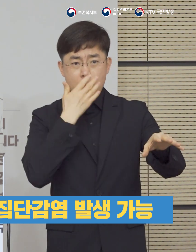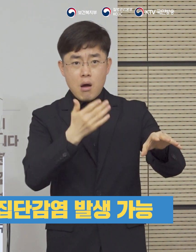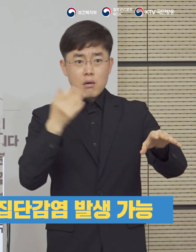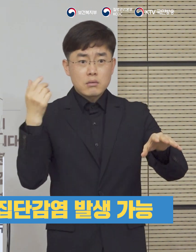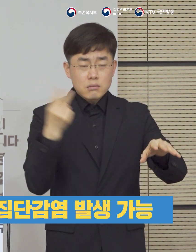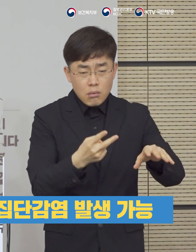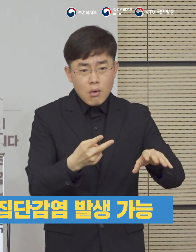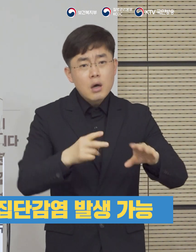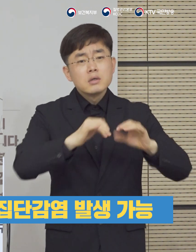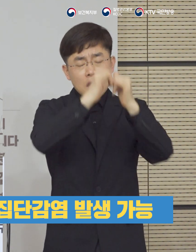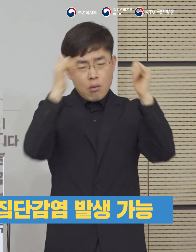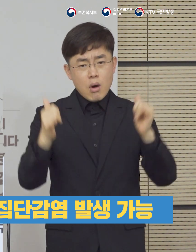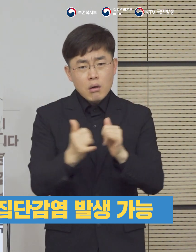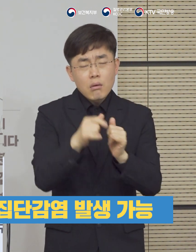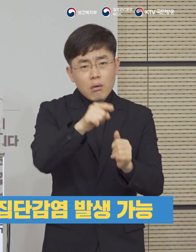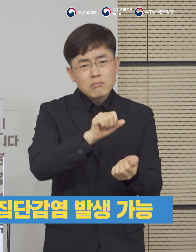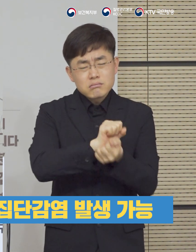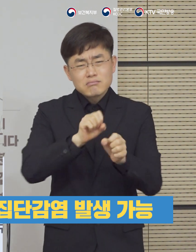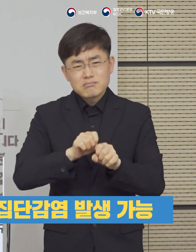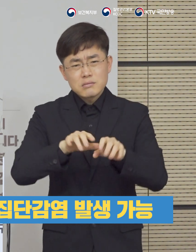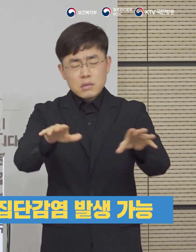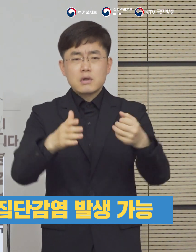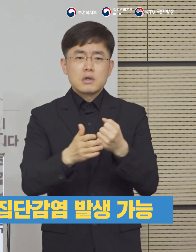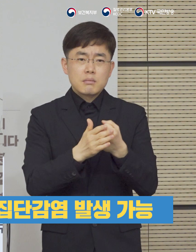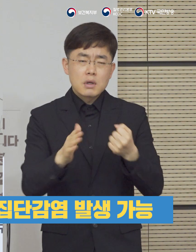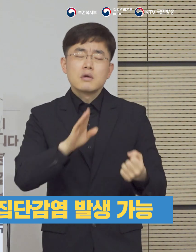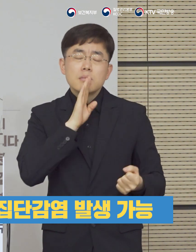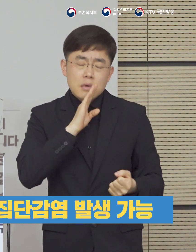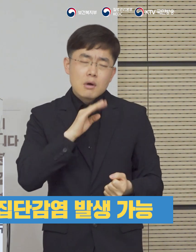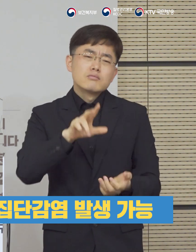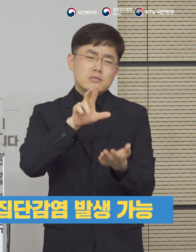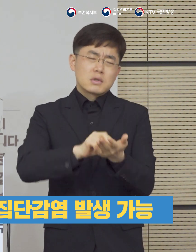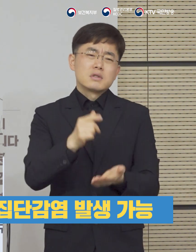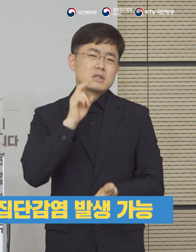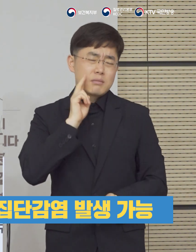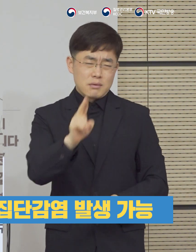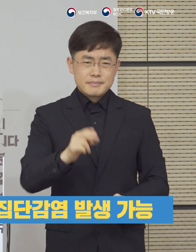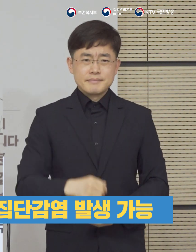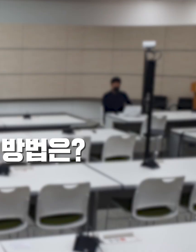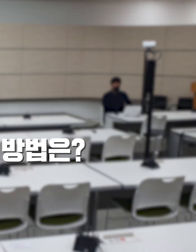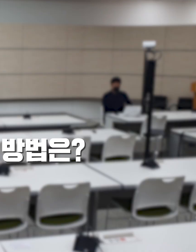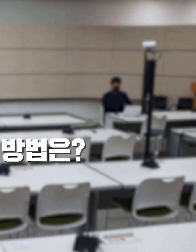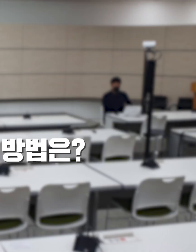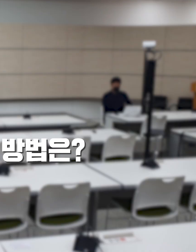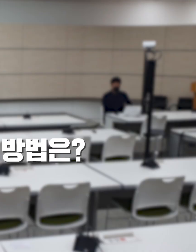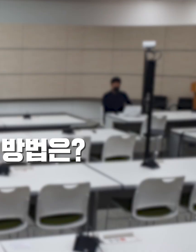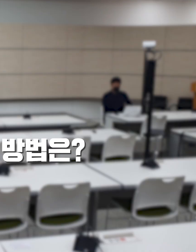발생하고 국가 전체의 문제로 커질 수 있다는 점을 잊지 말아 주시기 바랍니다.